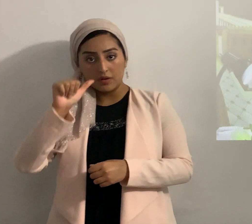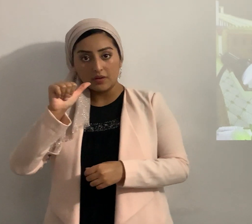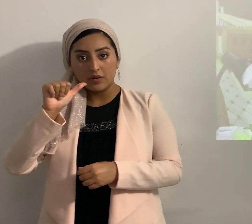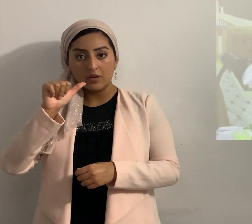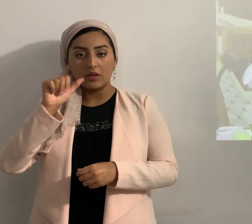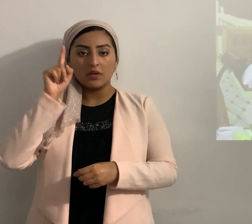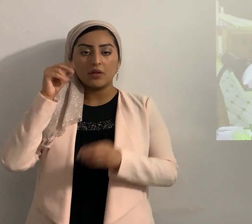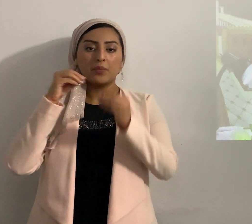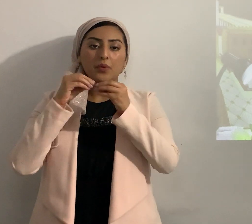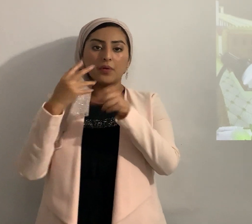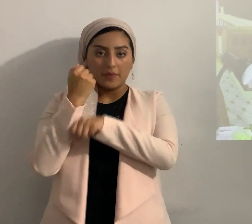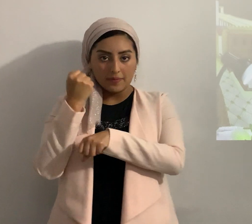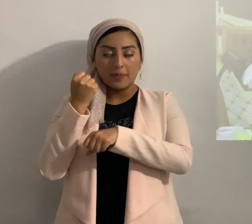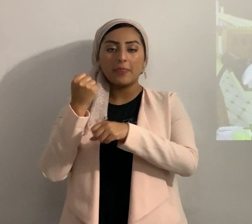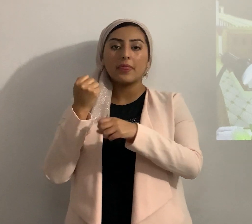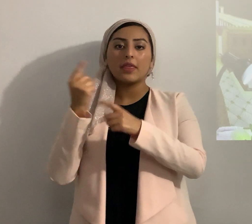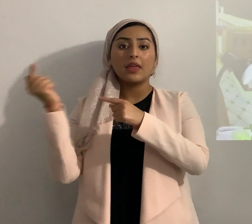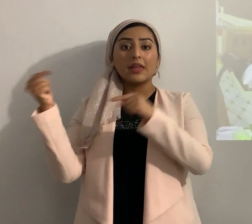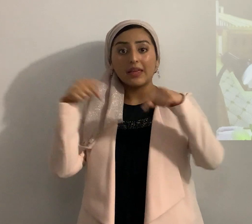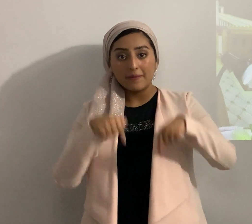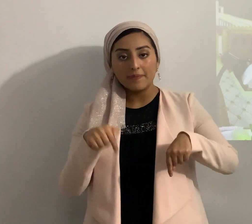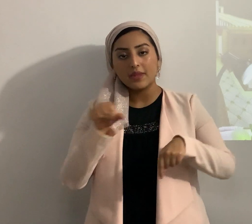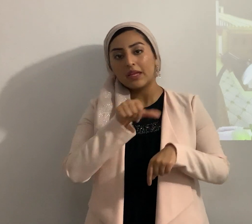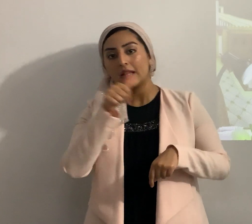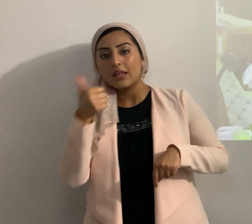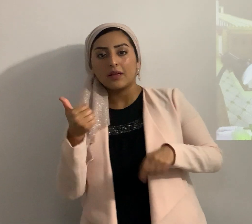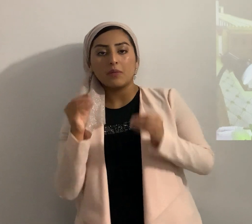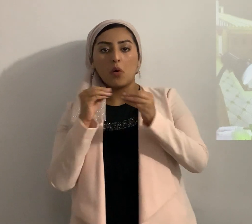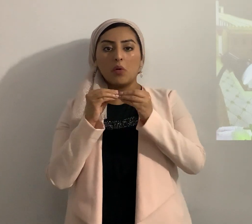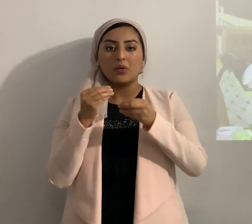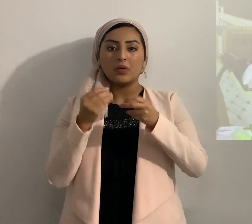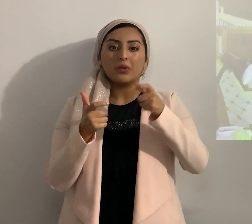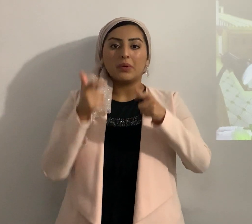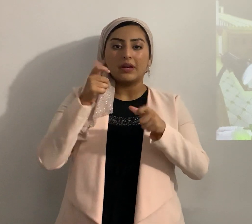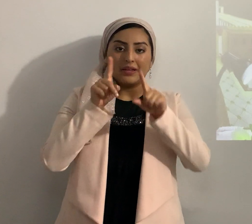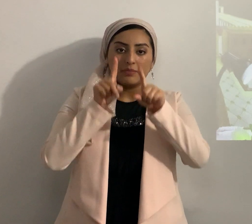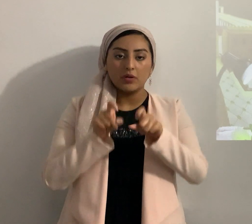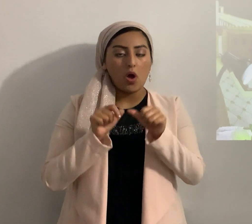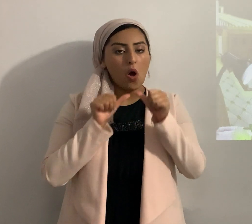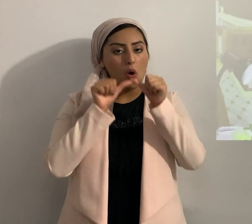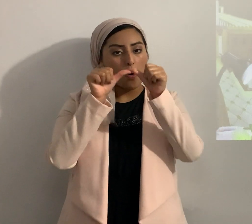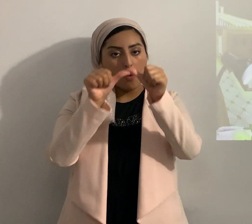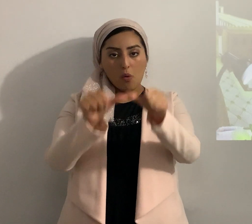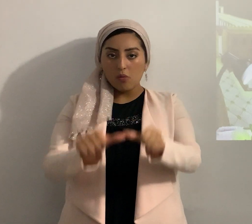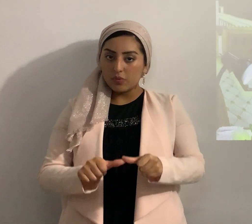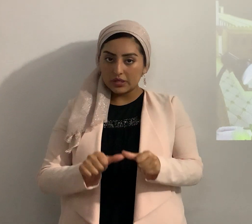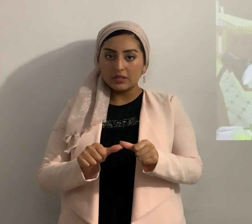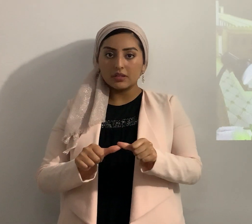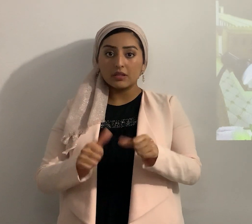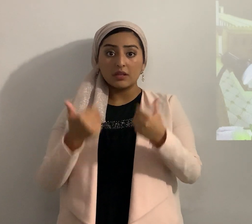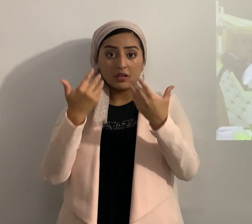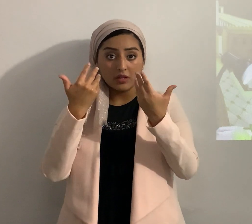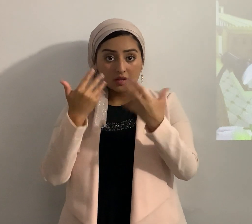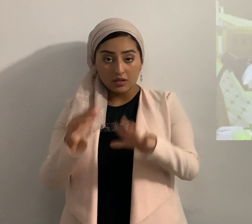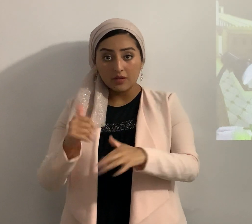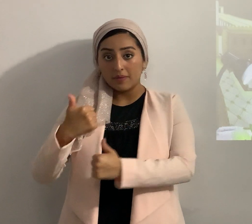más que vencedores viene otra prueba mayor, siempre, siempre entonces después de la campaña militar en el sur